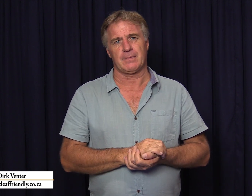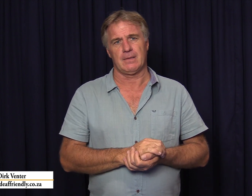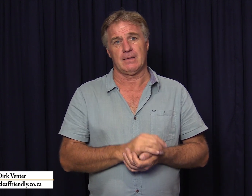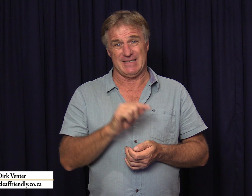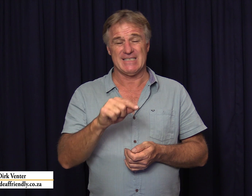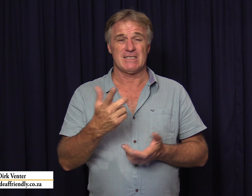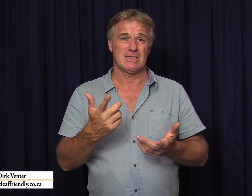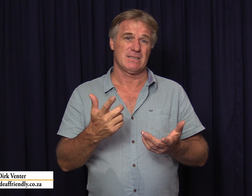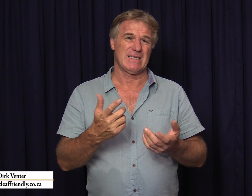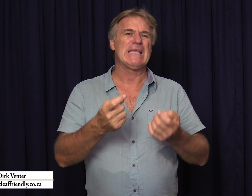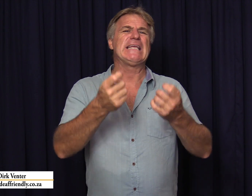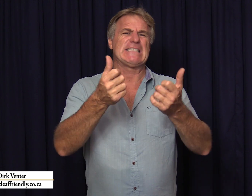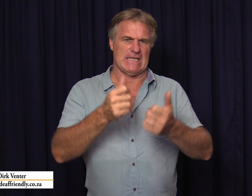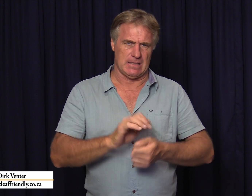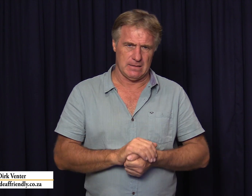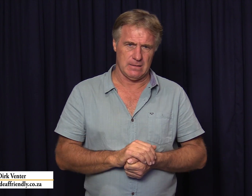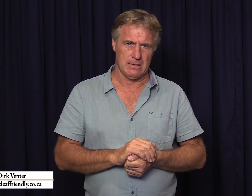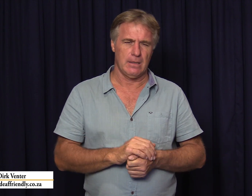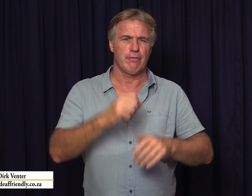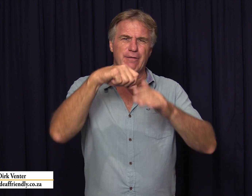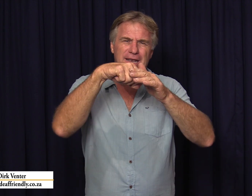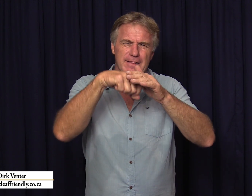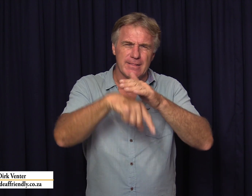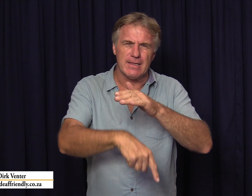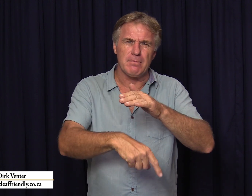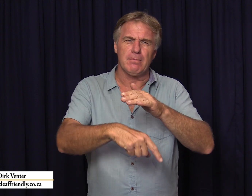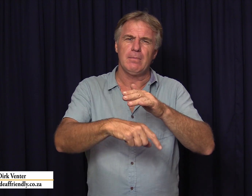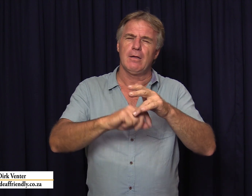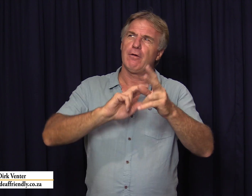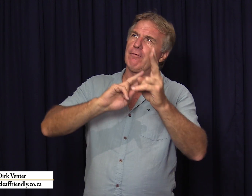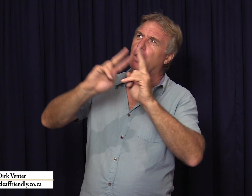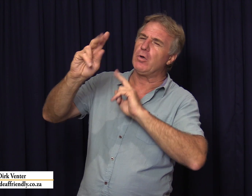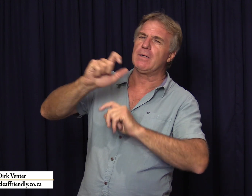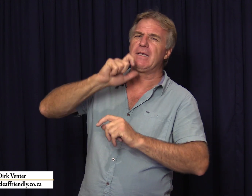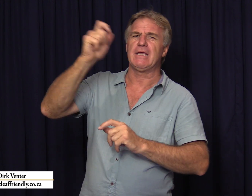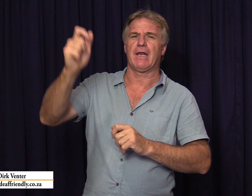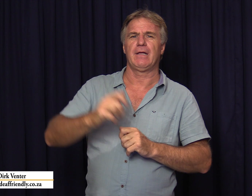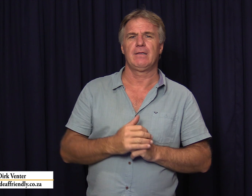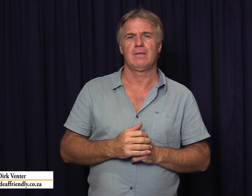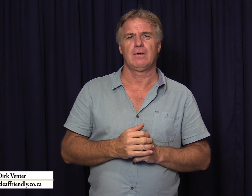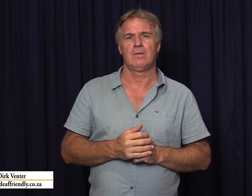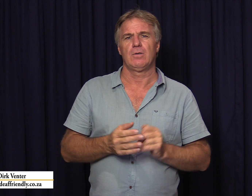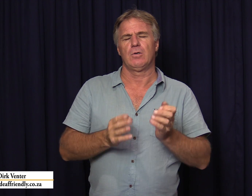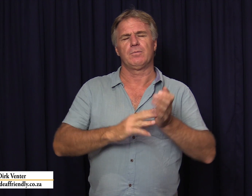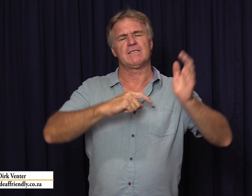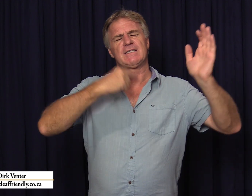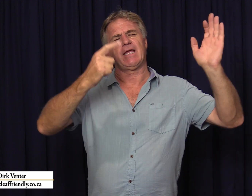dis ietsie van intiem verhouding met die heren om te sê